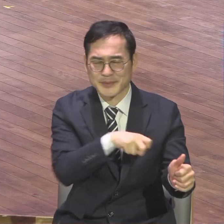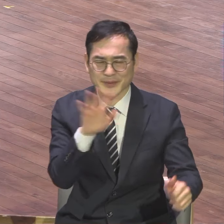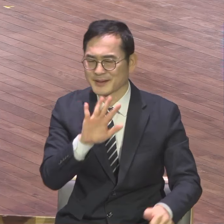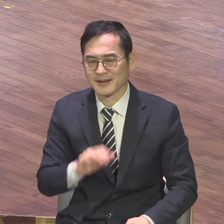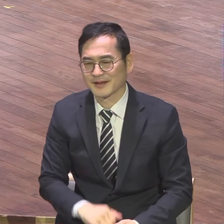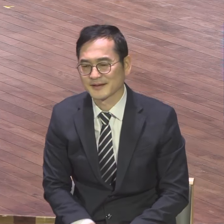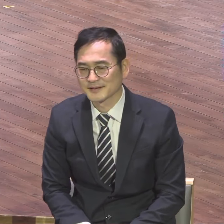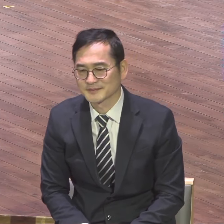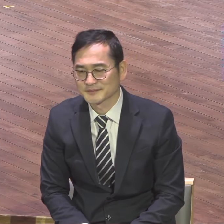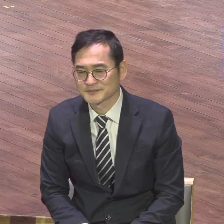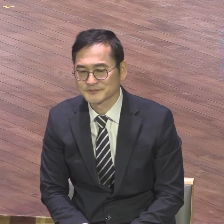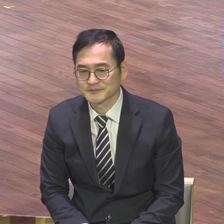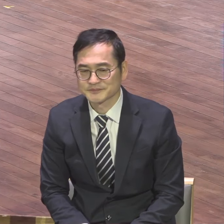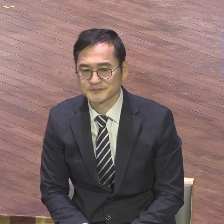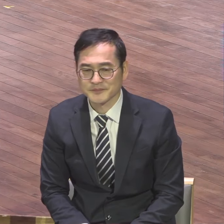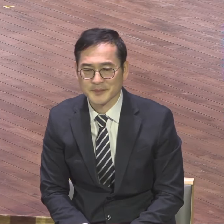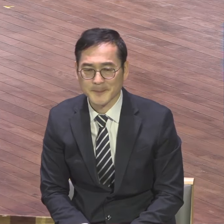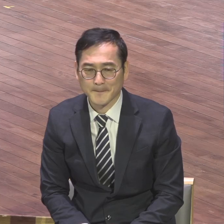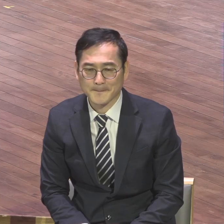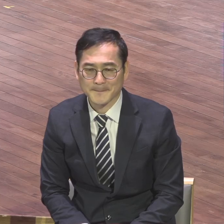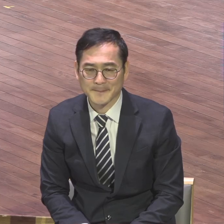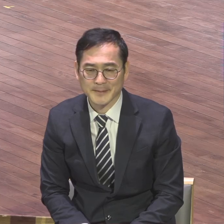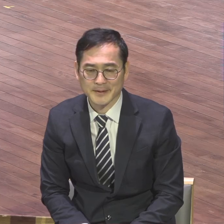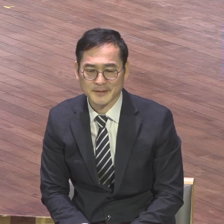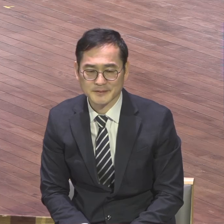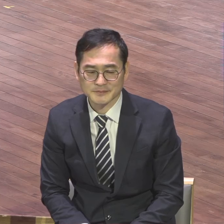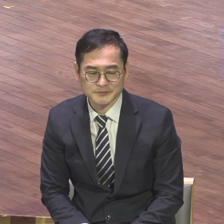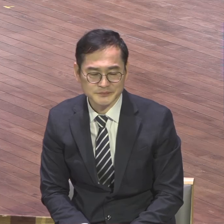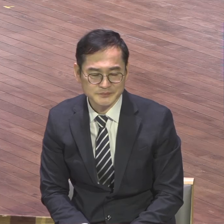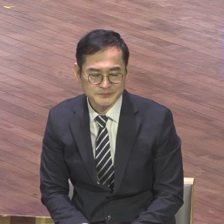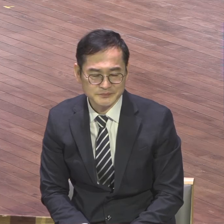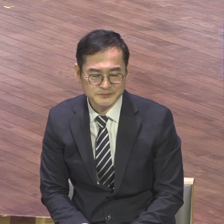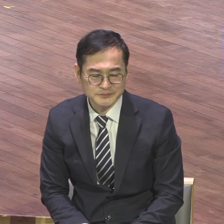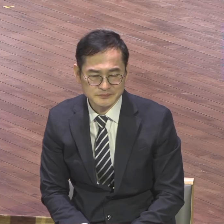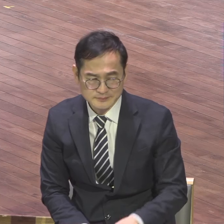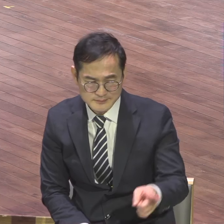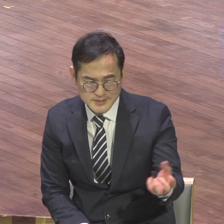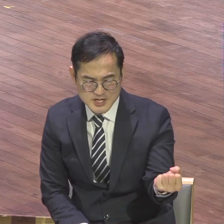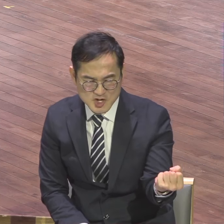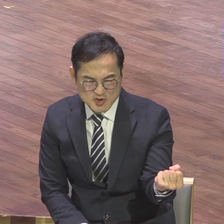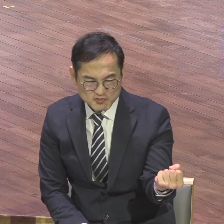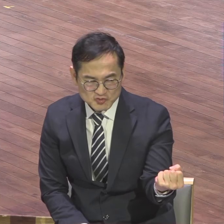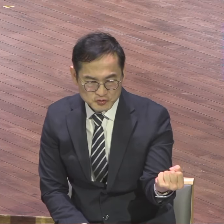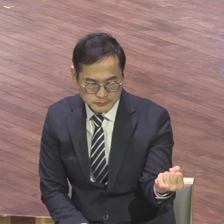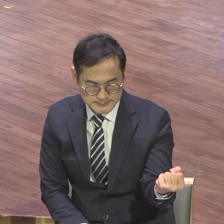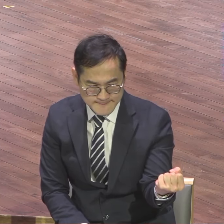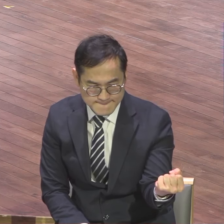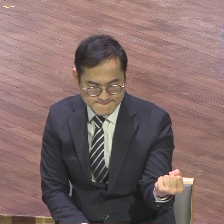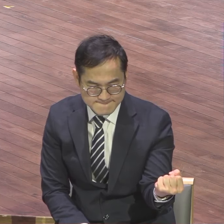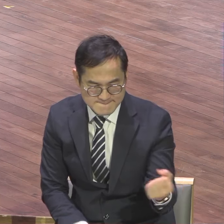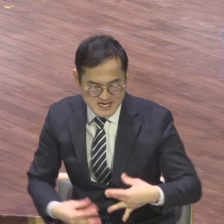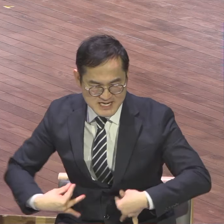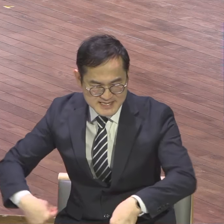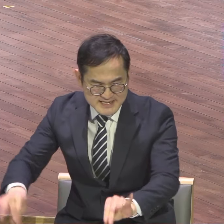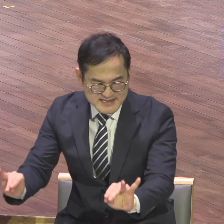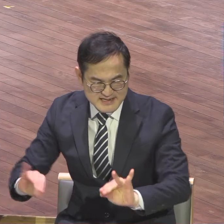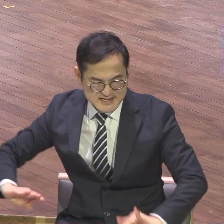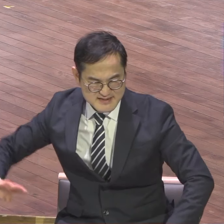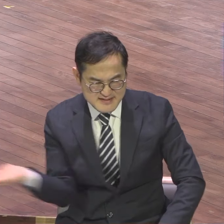기도 안 되는데 저 인간이 기도 안 되지 가서 화해하고 와